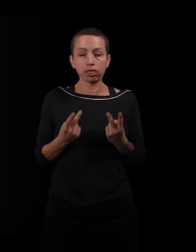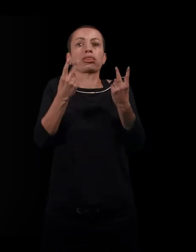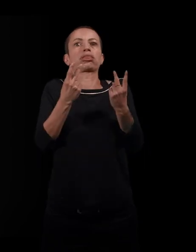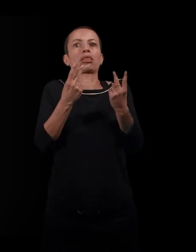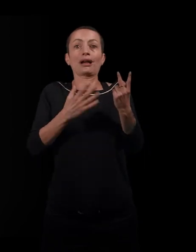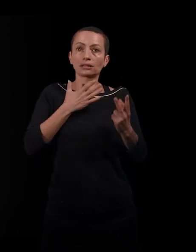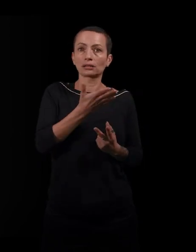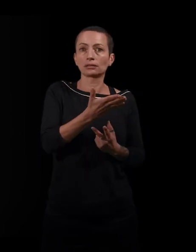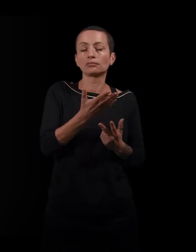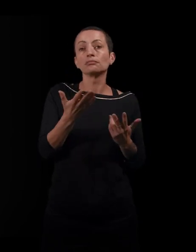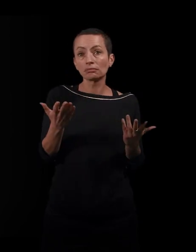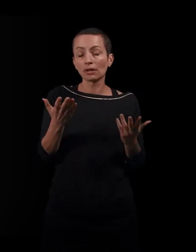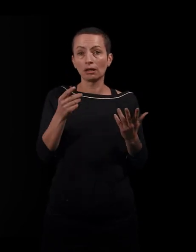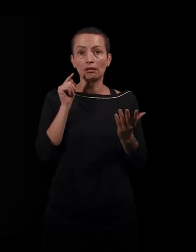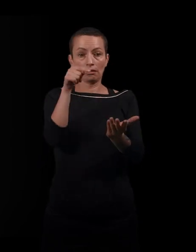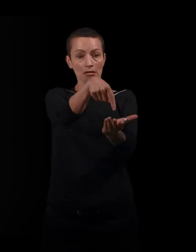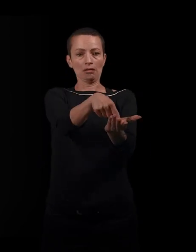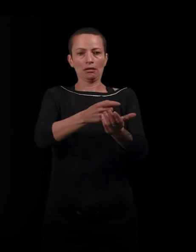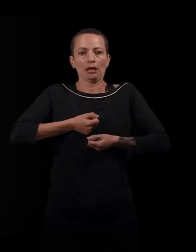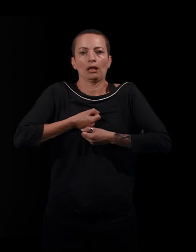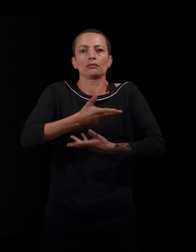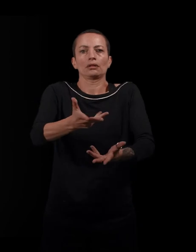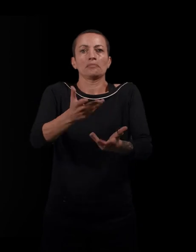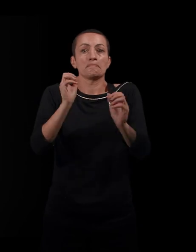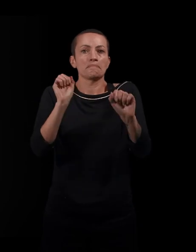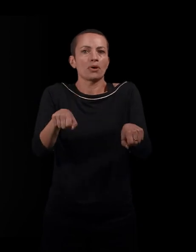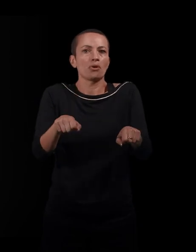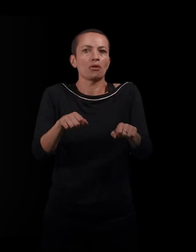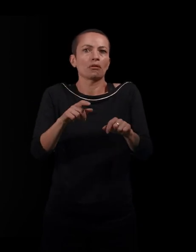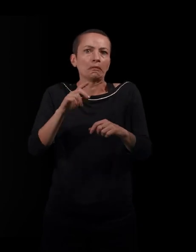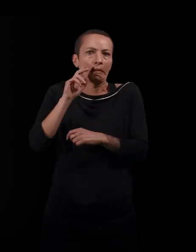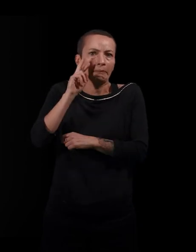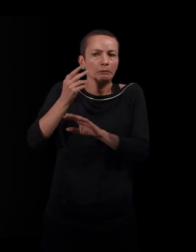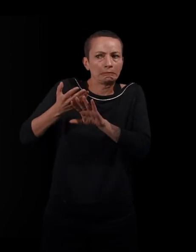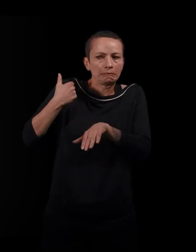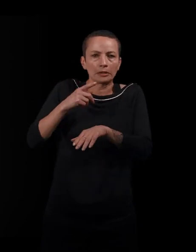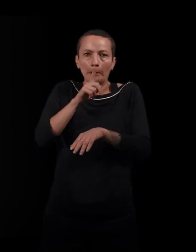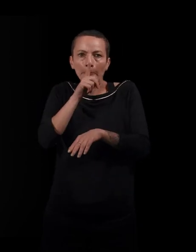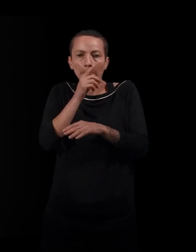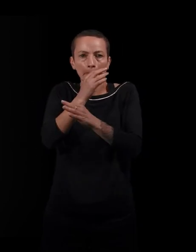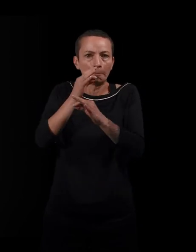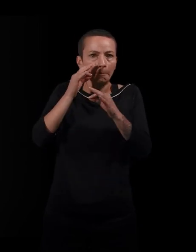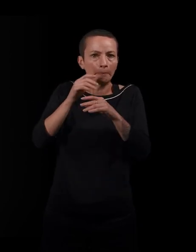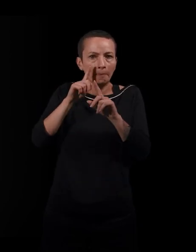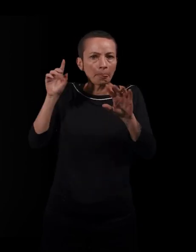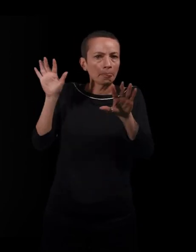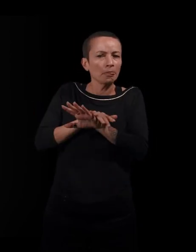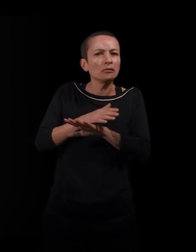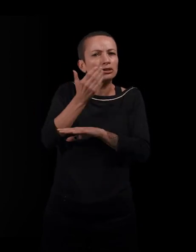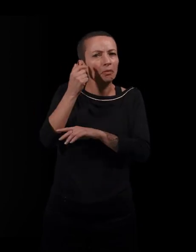comme espace d'expression, en fait, là où on est tenu au silence et à l'invisibilité. Je ne pas s'il y des travaux en ce moment sur ces questions-là, mais j'imagine